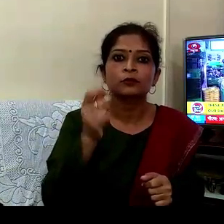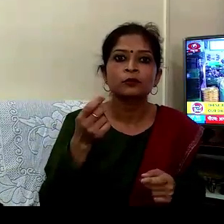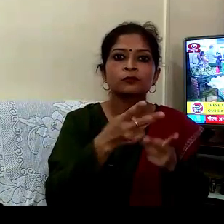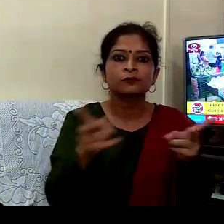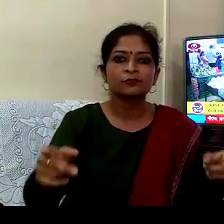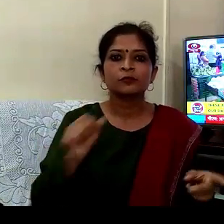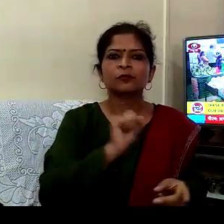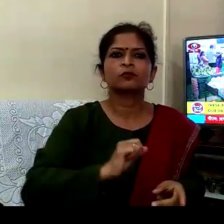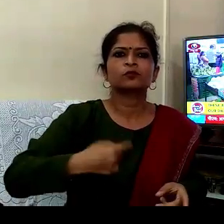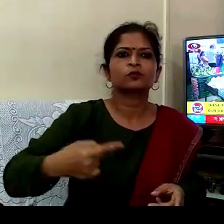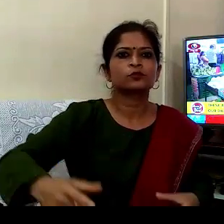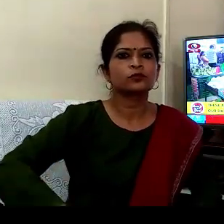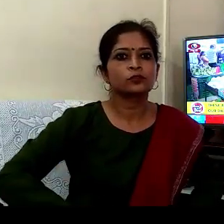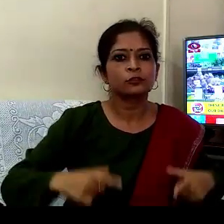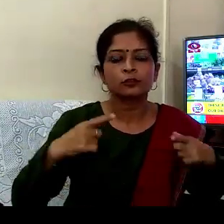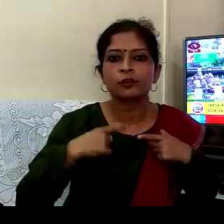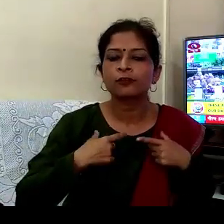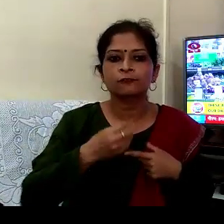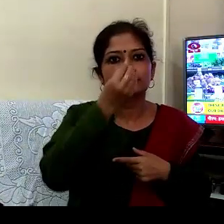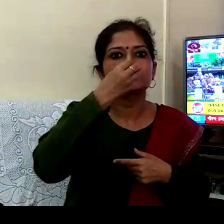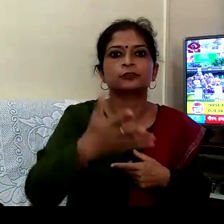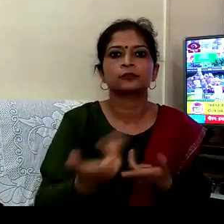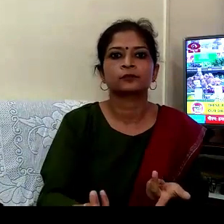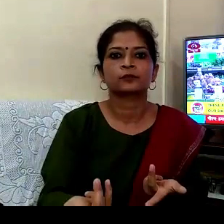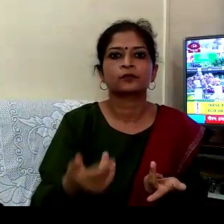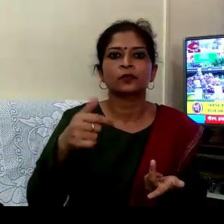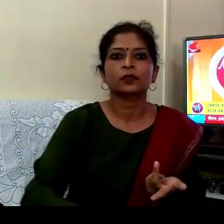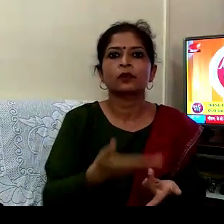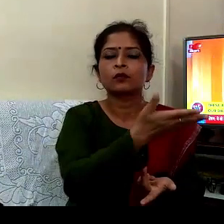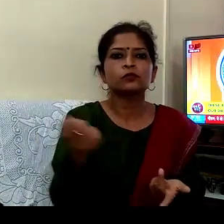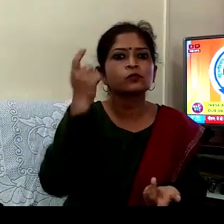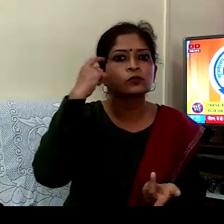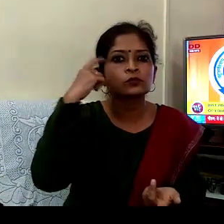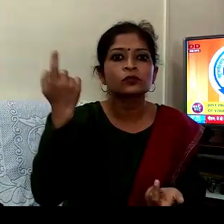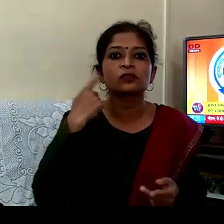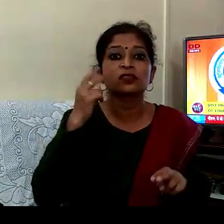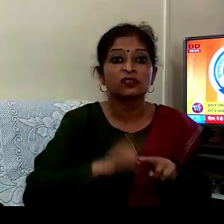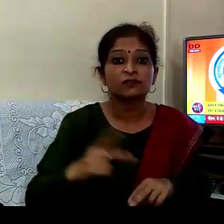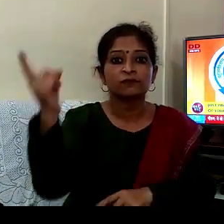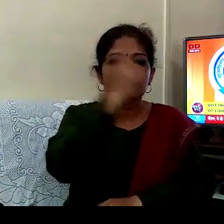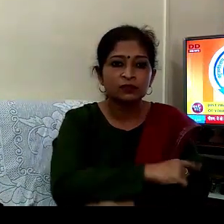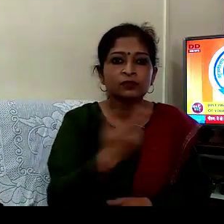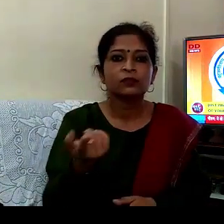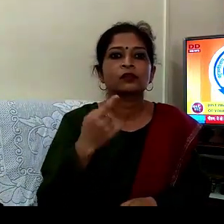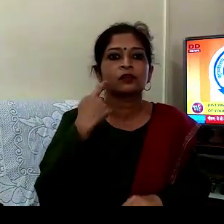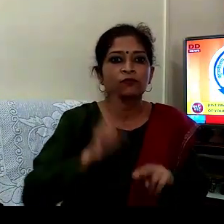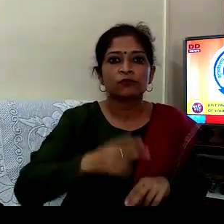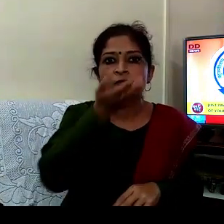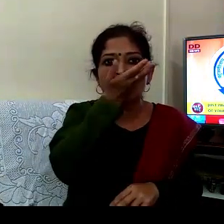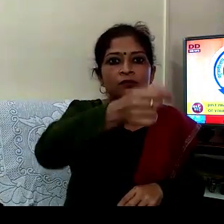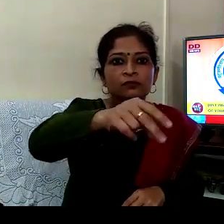مرا کی جندگی آسانی سے چلتی رہتی ہے آپ کلپنا کریے کہ ایک دن اپکے گھروں میں نل میں